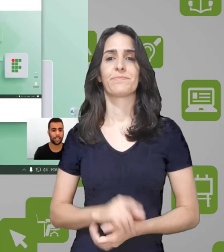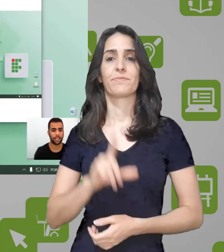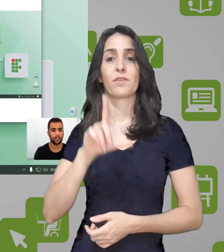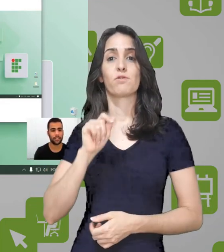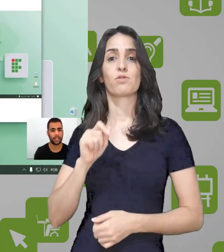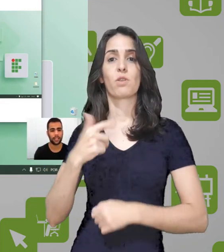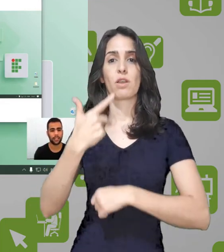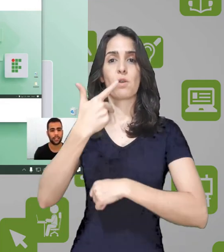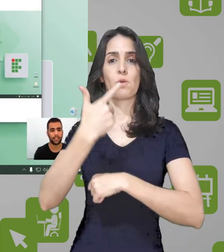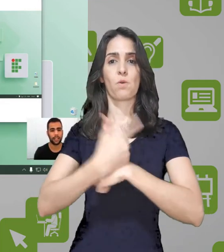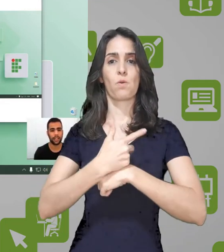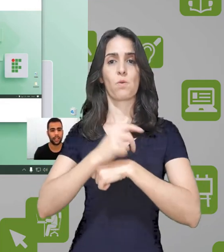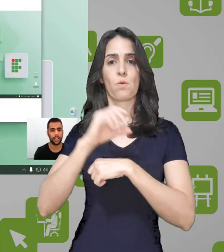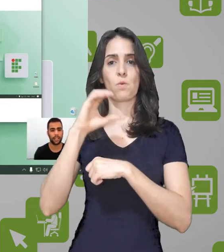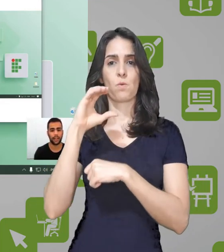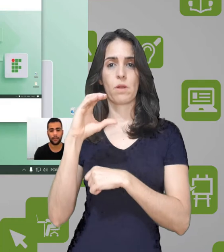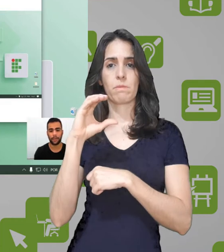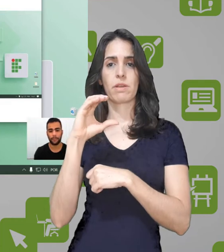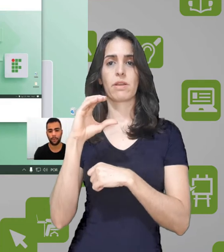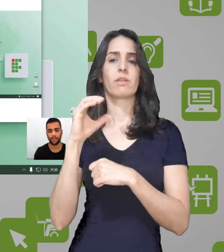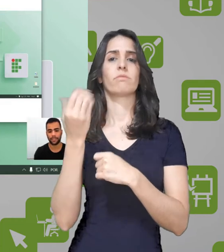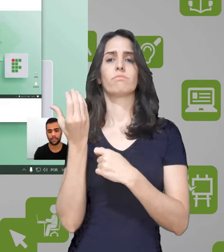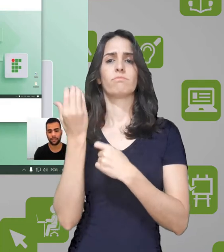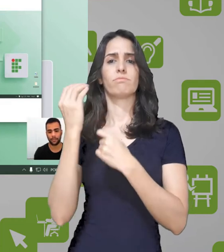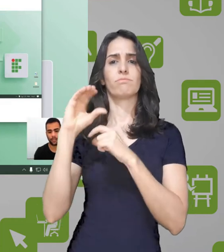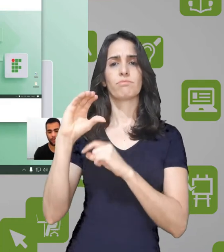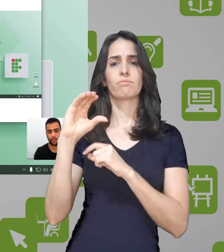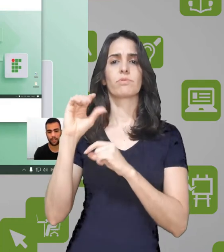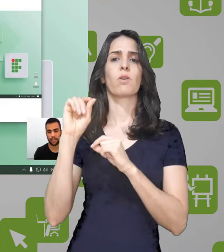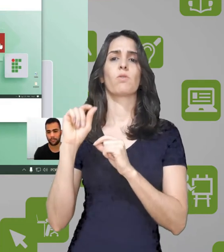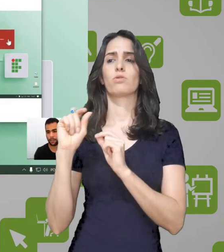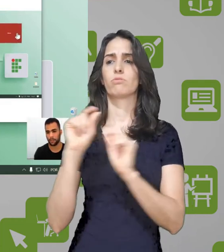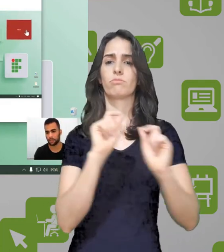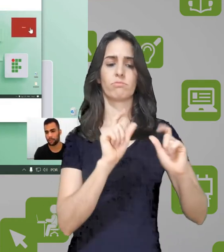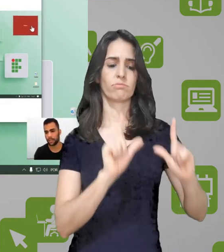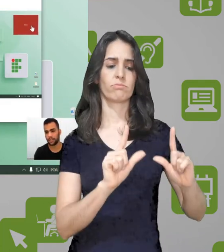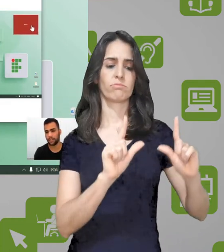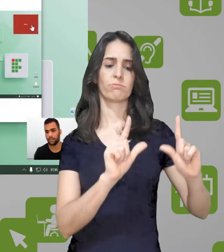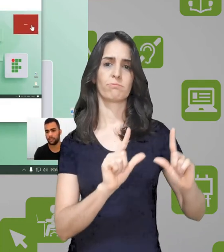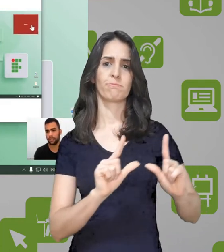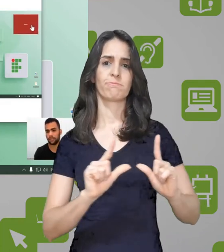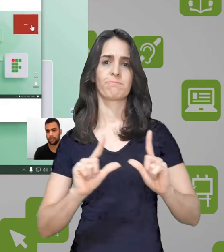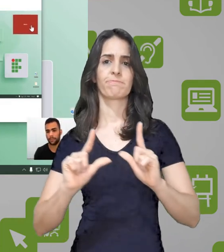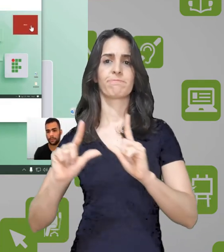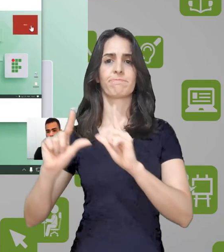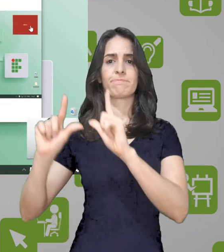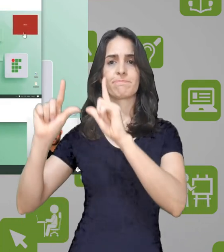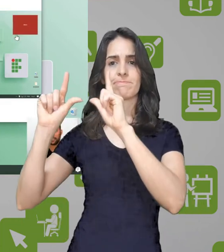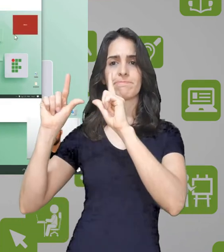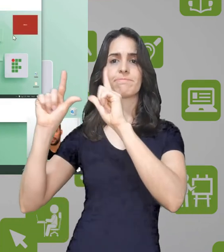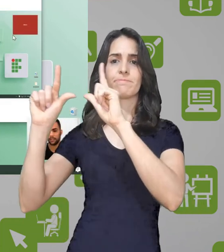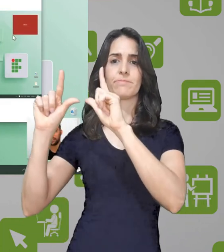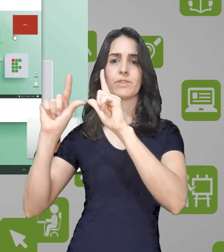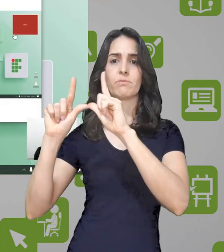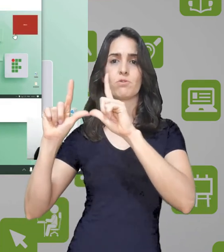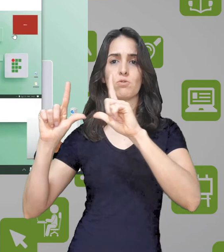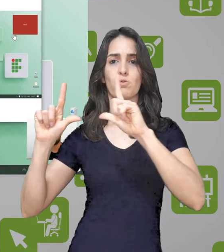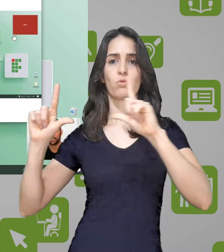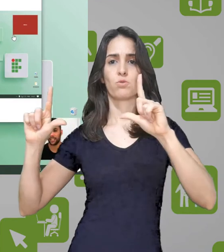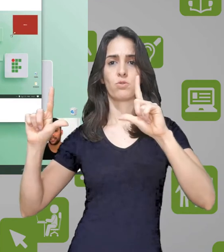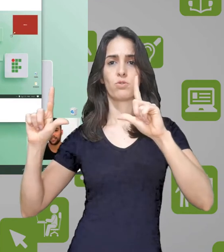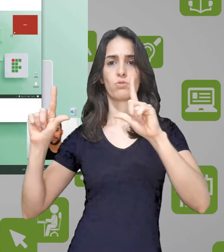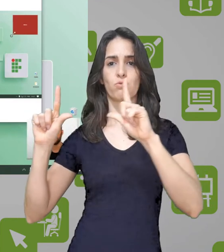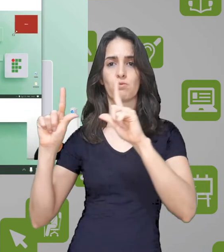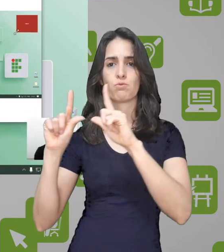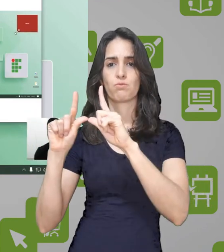Eu vou selecionar aqui a minha posição da minha webcam. Eu posso colocar aqui no canto de minha preferência. Posso